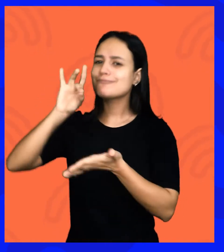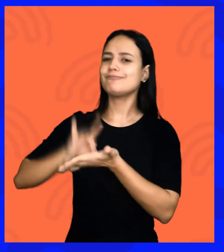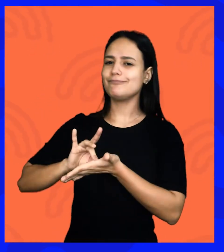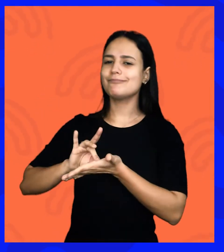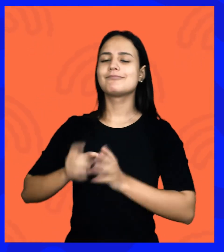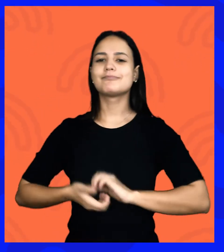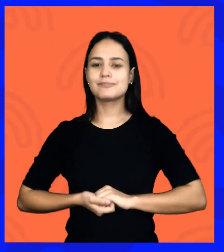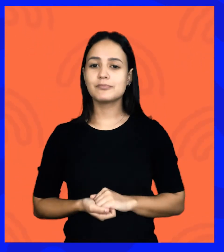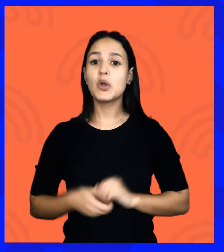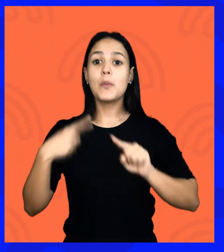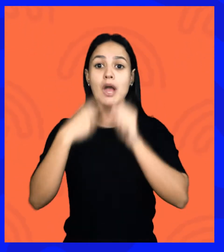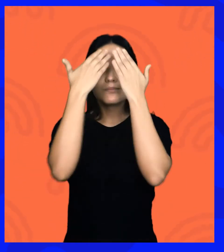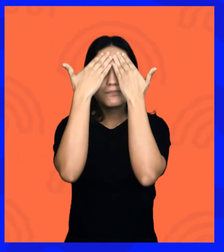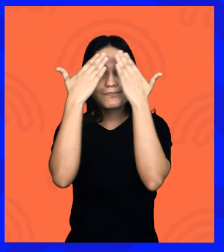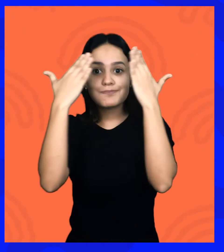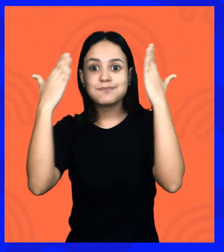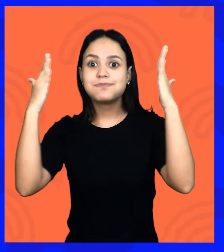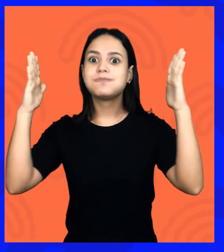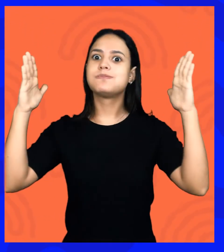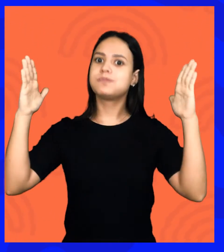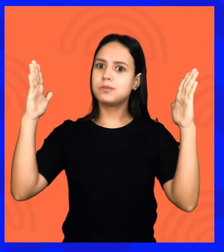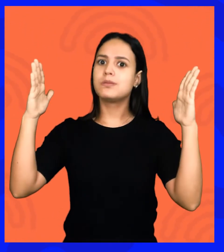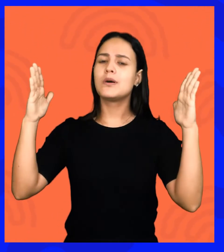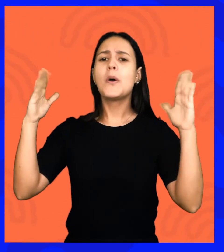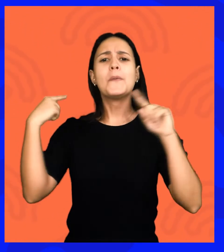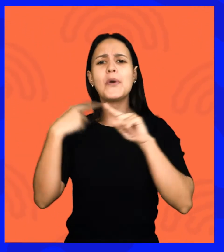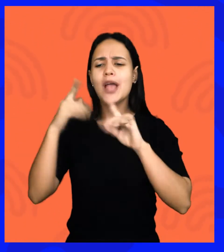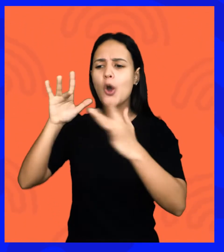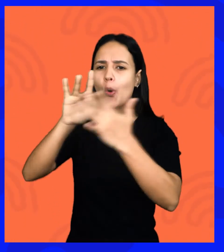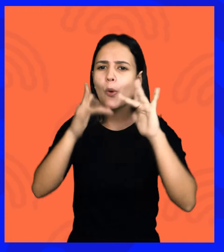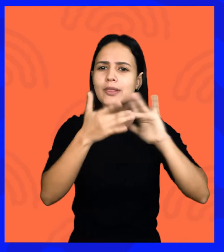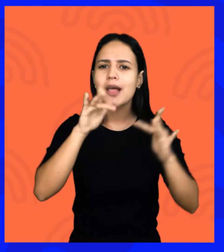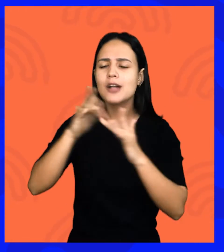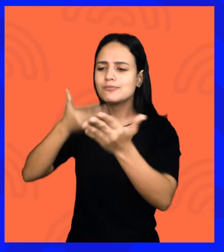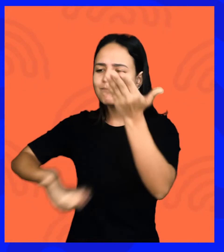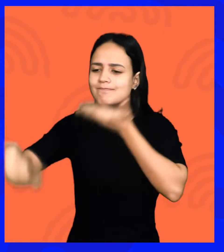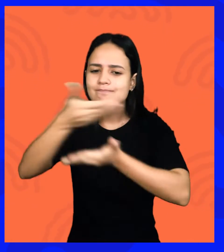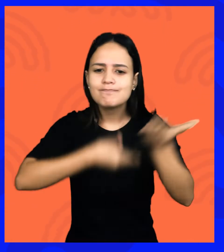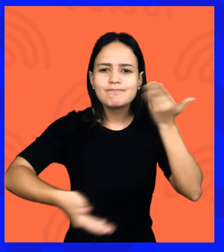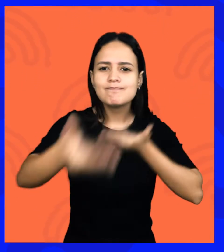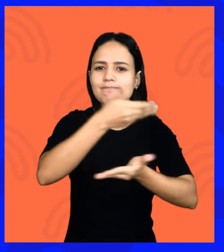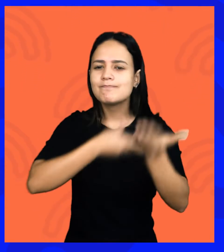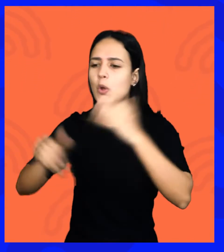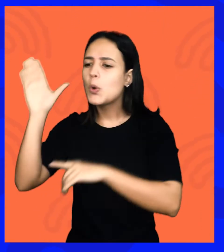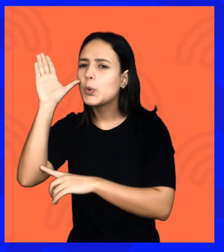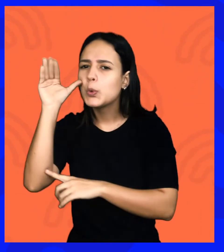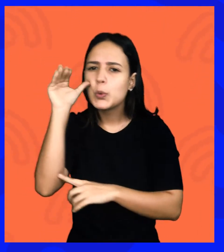estética, de forma poética. A nossa cabeça também se abre. Uma vez que a gente está em contato, quando a gente tateia esses terrenos,